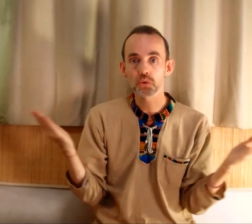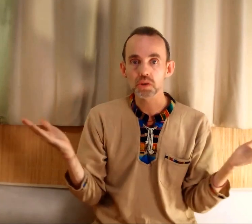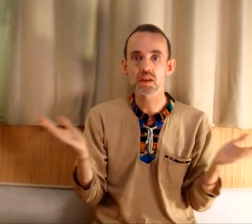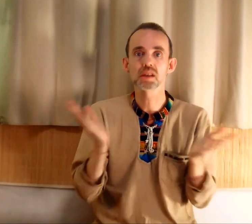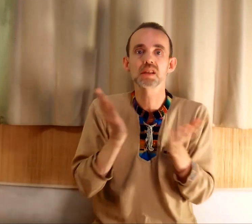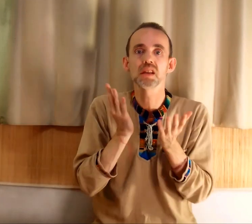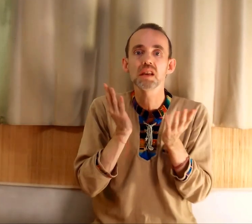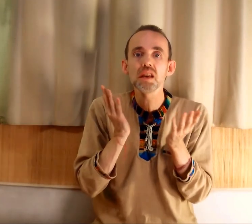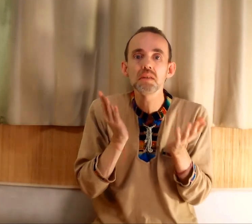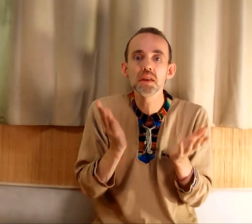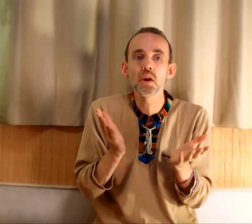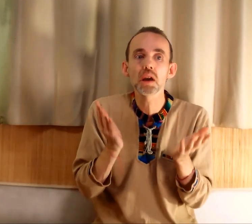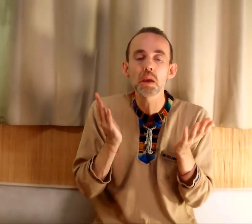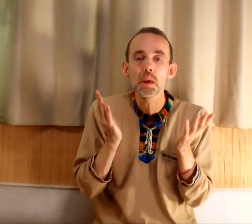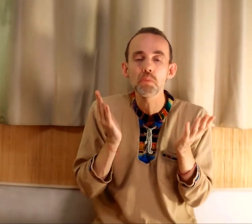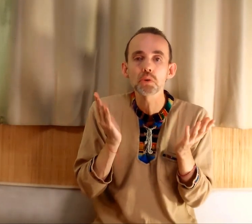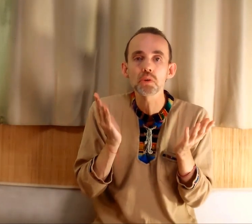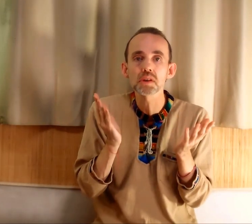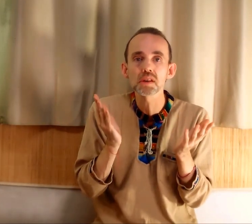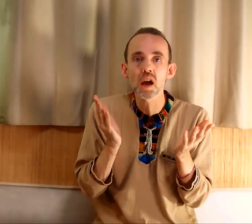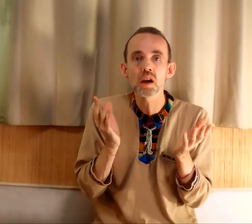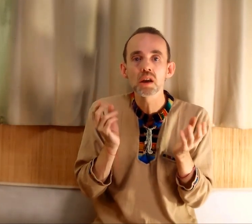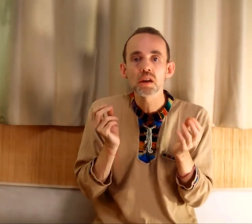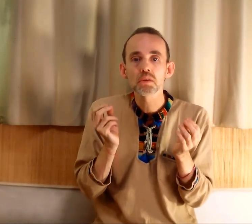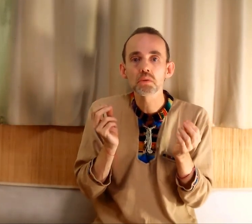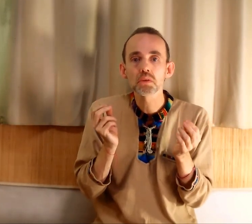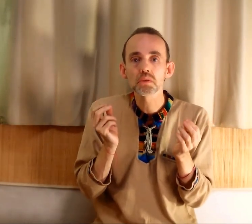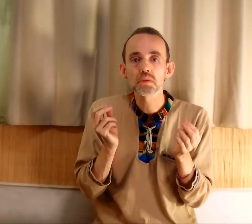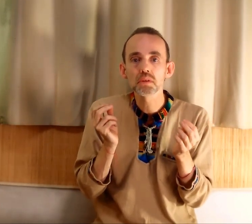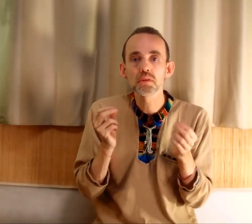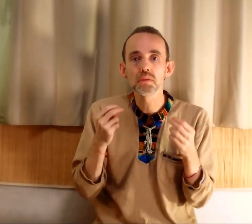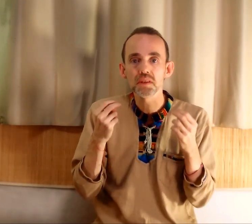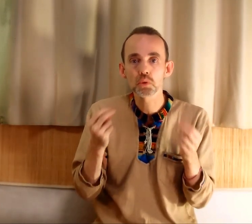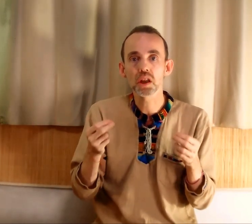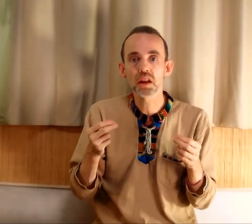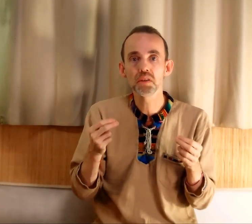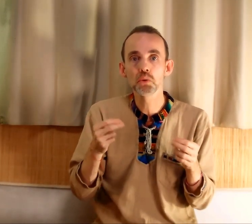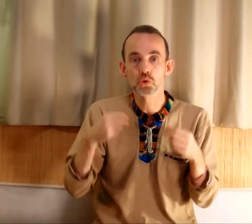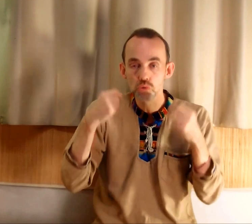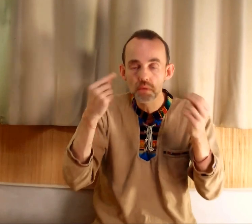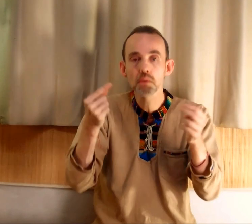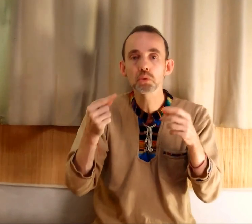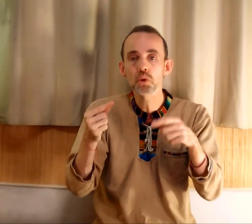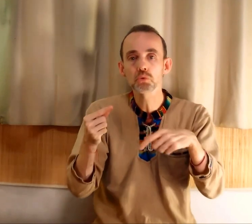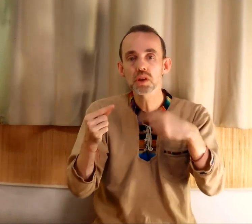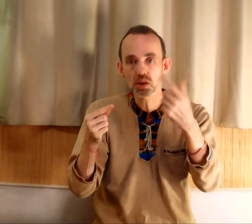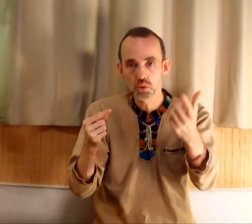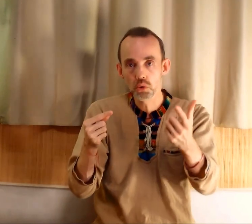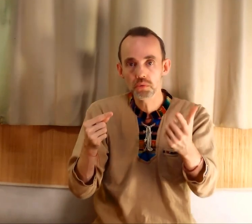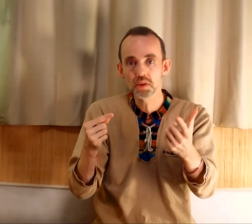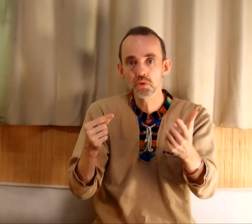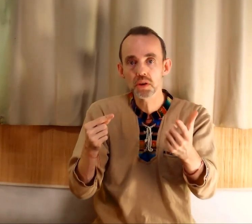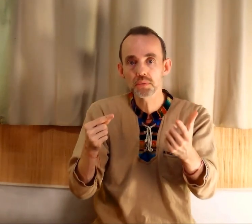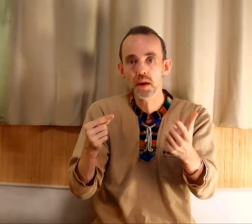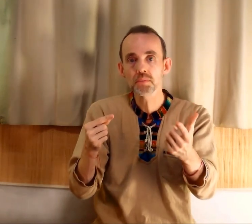enthousiasme. C'est évident et pourtant c'est ça. Donc, si vous regardez la vidéo, suivez votre enthousiasme, l'autre vidéo que j'ai faite,